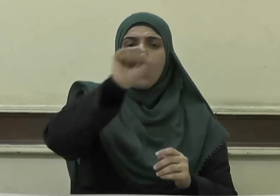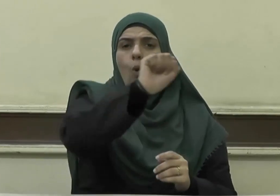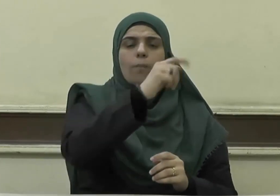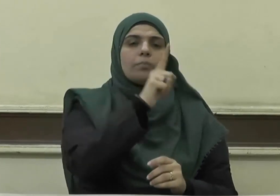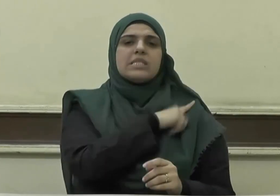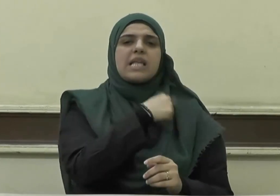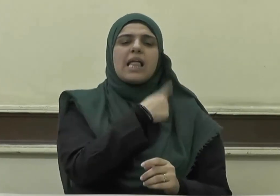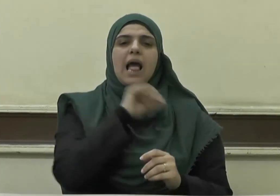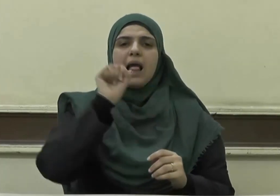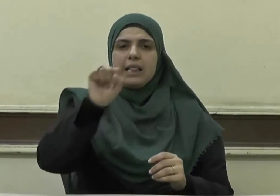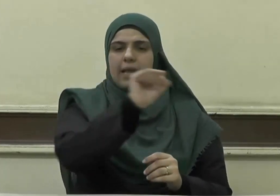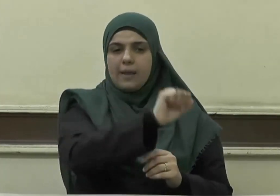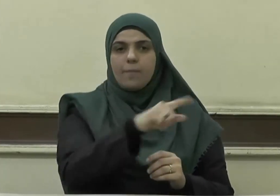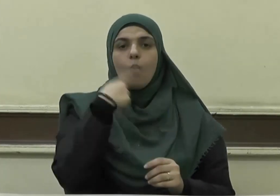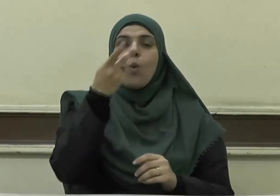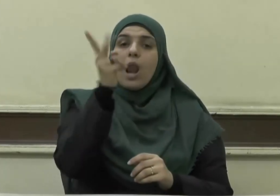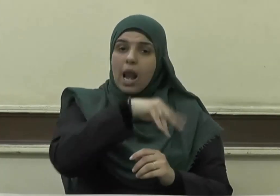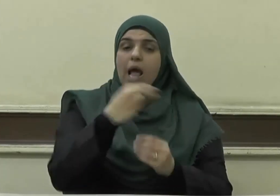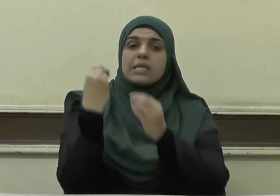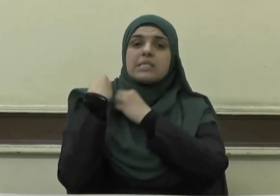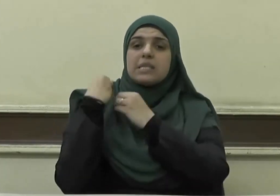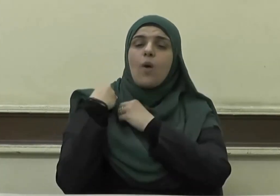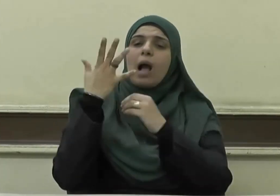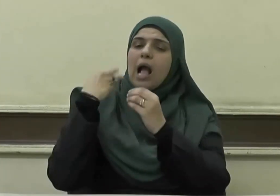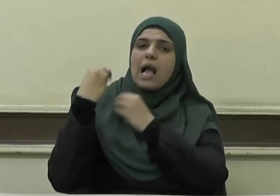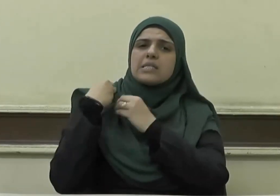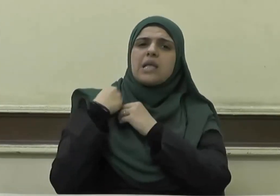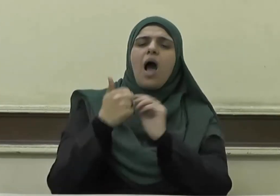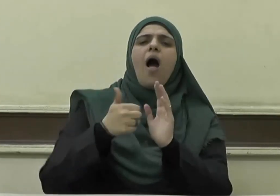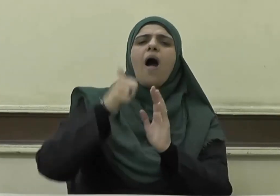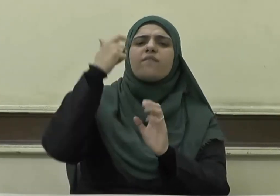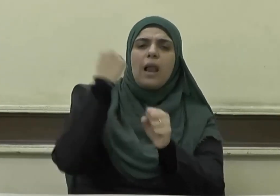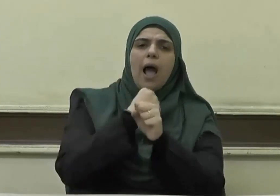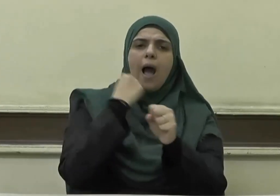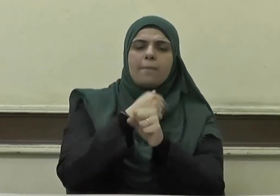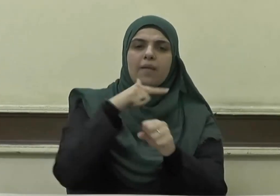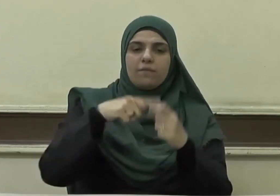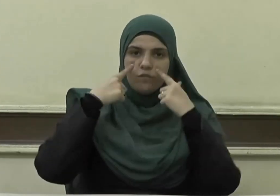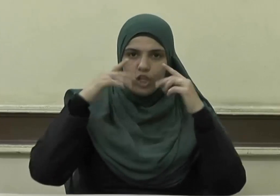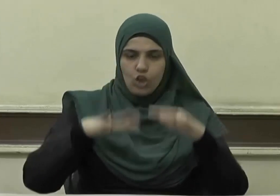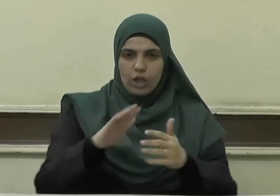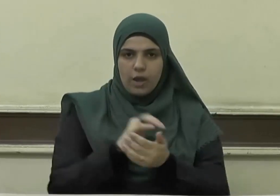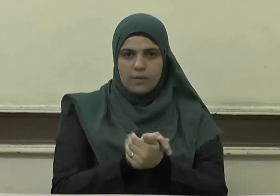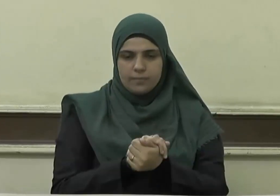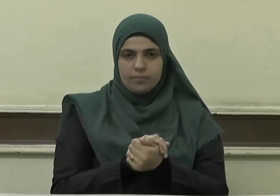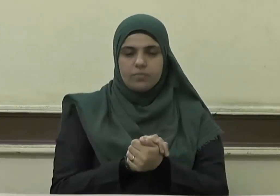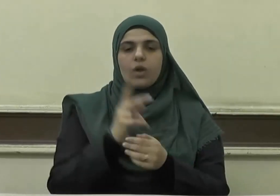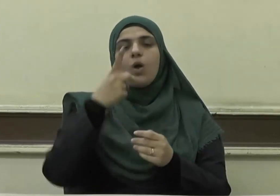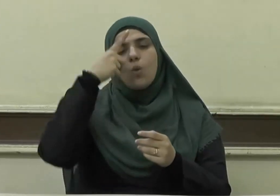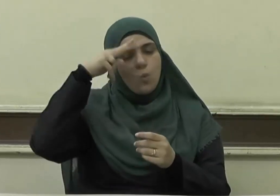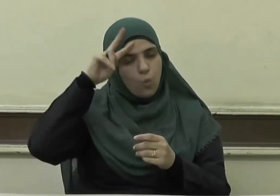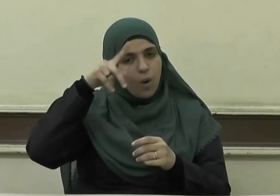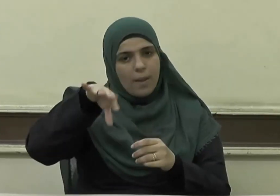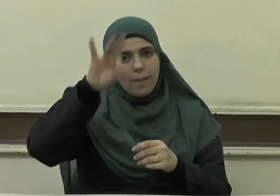ولنجزينهم أحسن الذي كانوا يعملون ومنها عظم